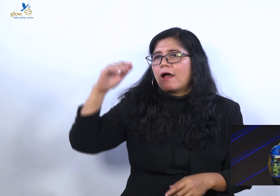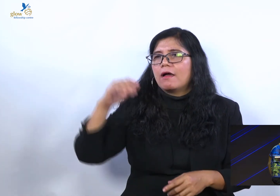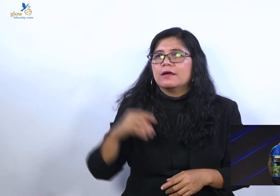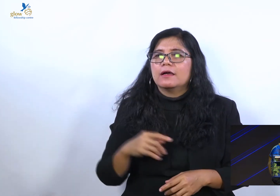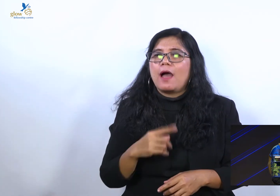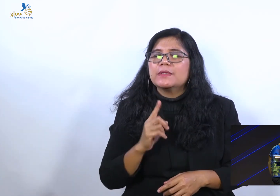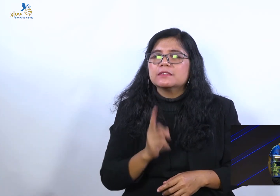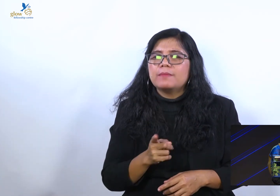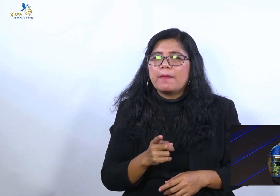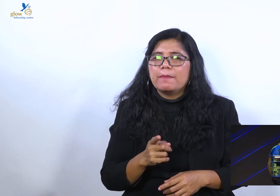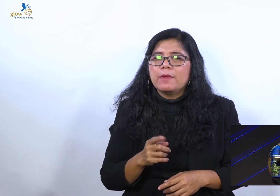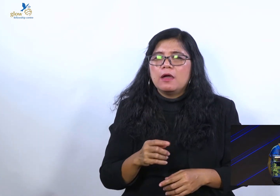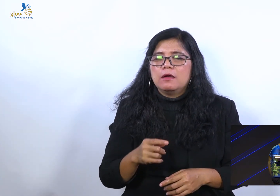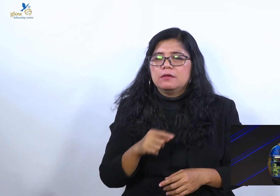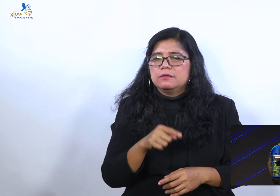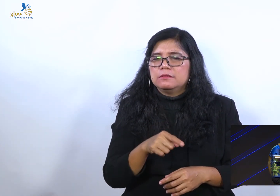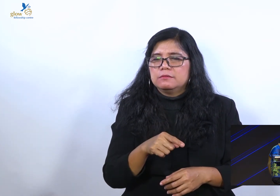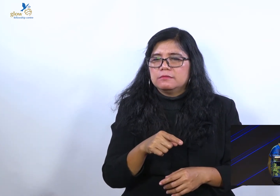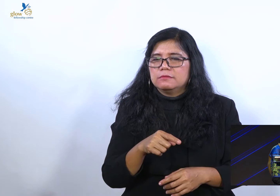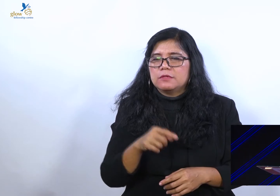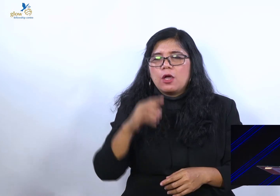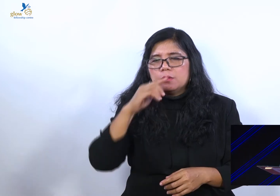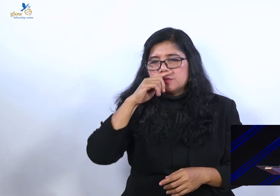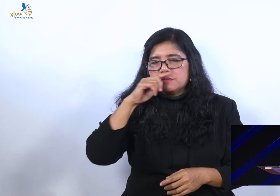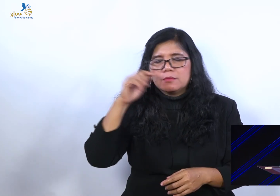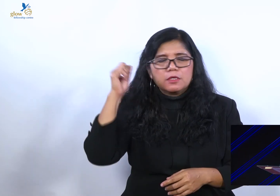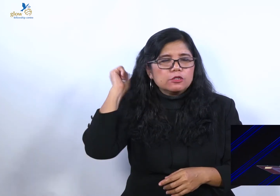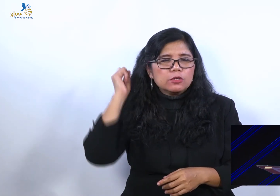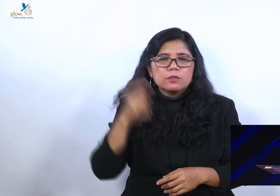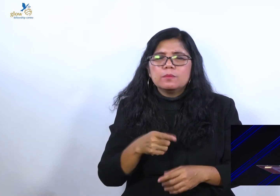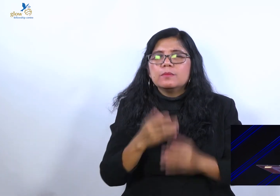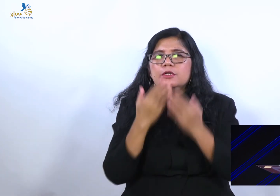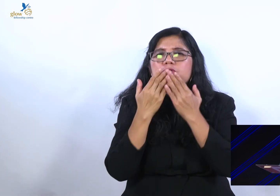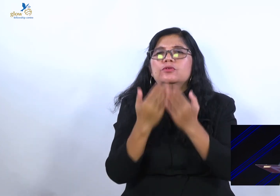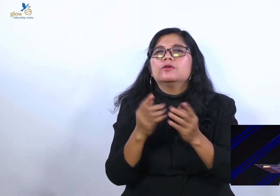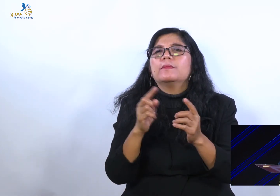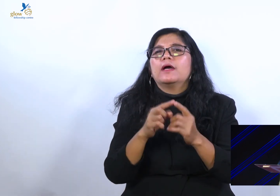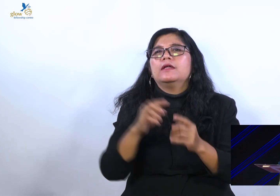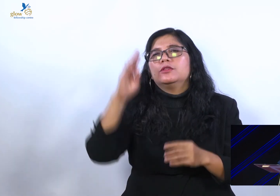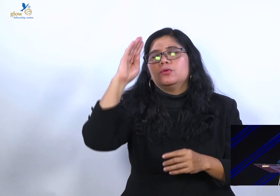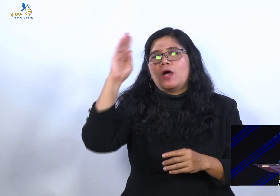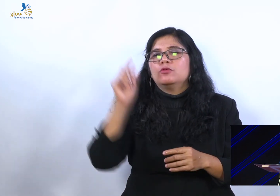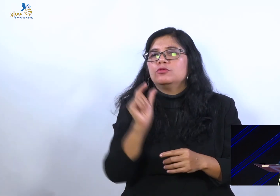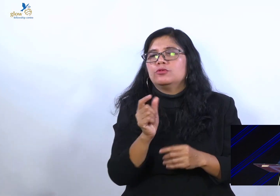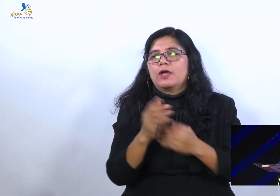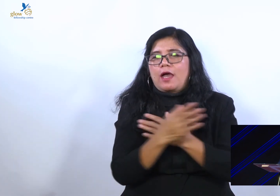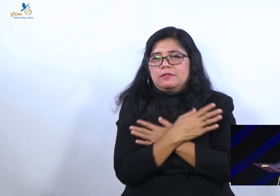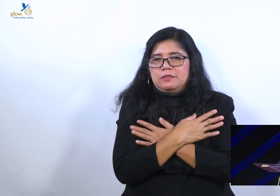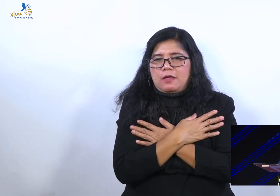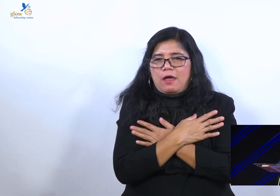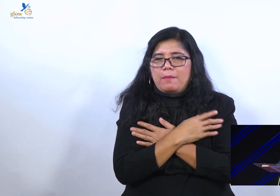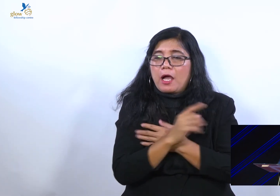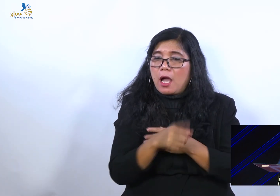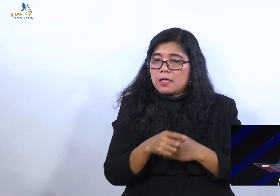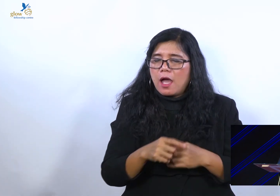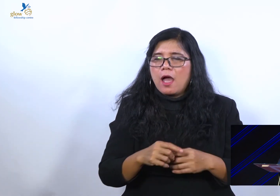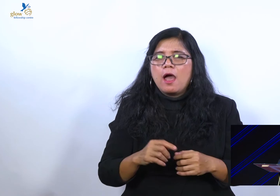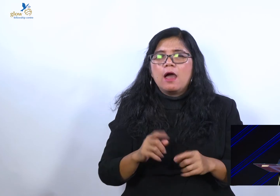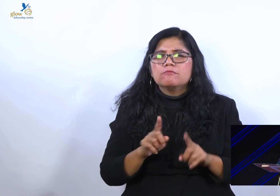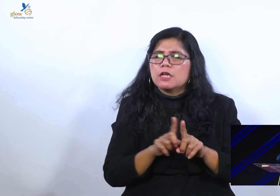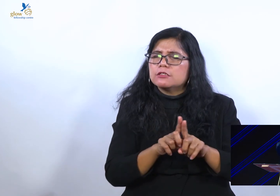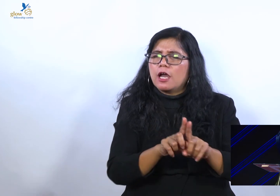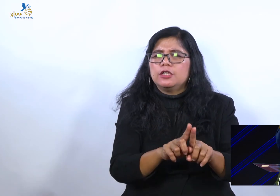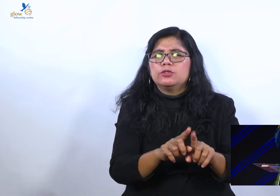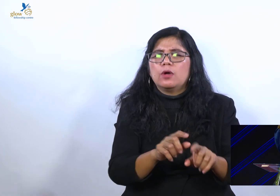Tetapi kalau dia bersyukur akan kasih Tuhan. Dia akan jadi orang-orang yang tangguh. Dia akan jadi orang-orang yang kuat. Dia akan jadi orang-orang yang